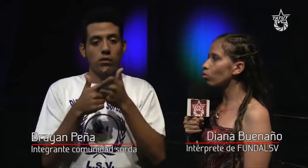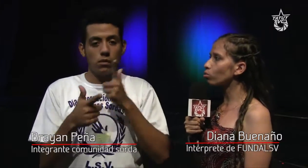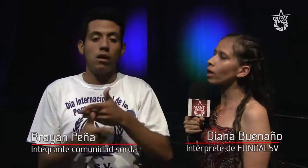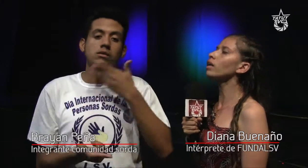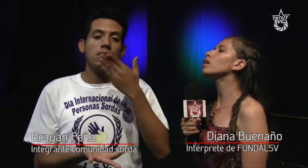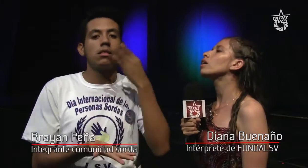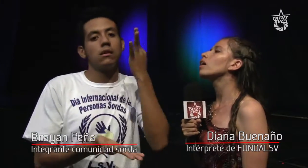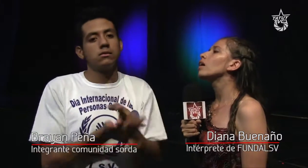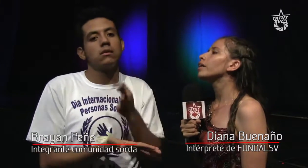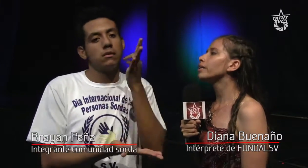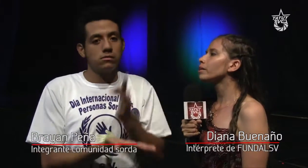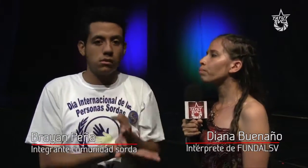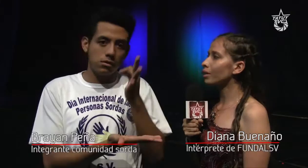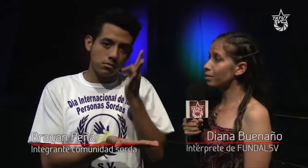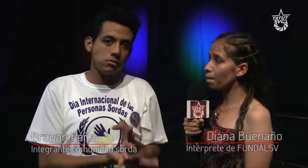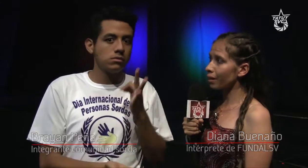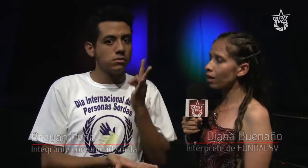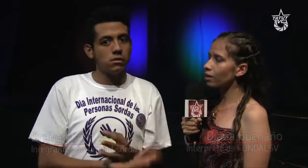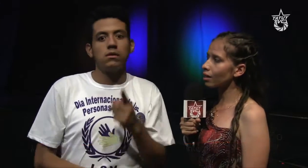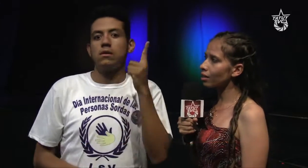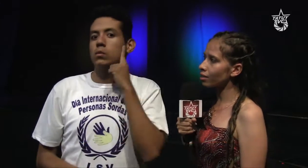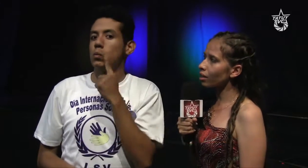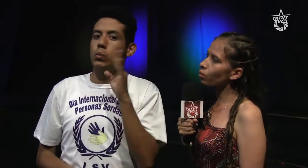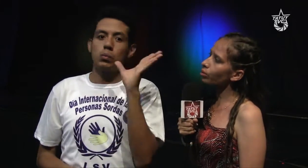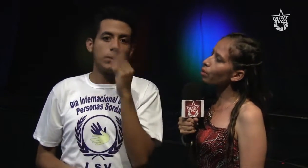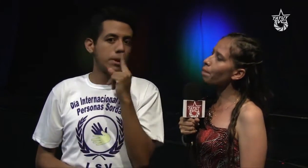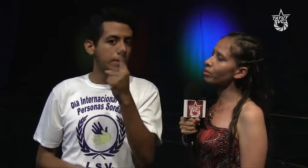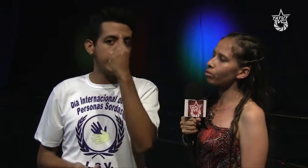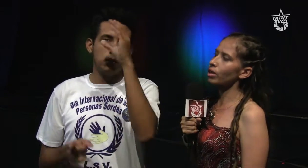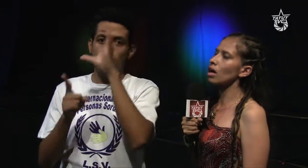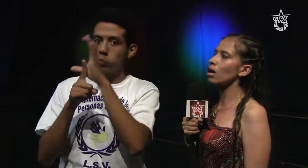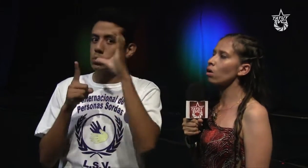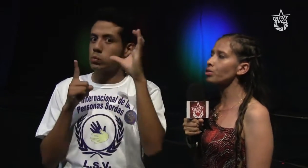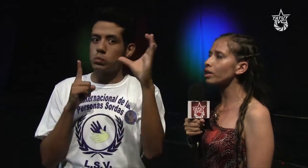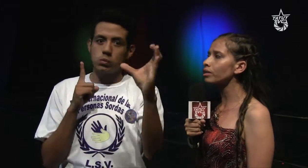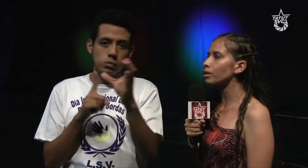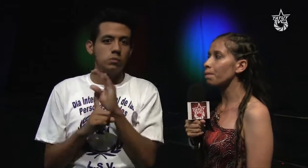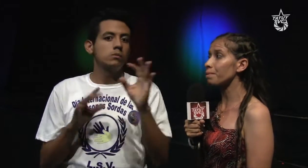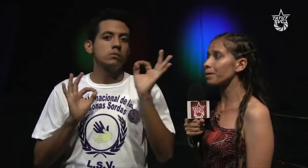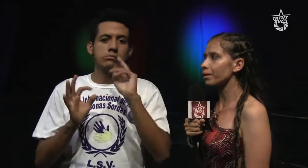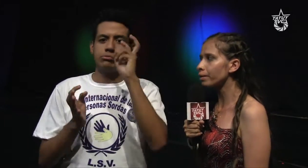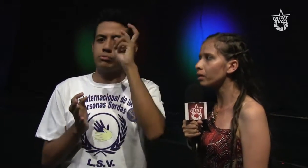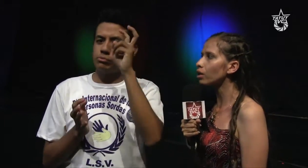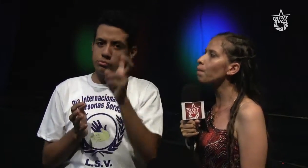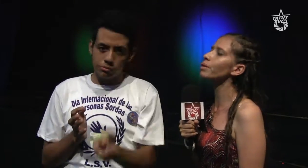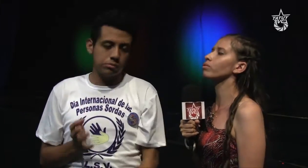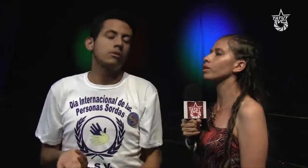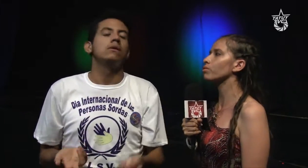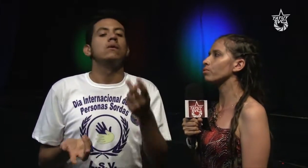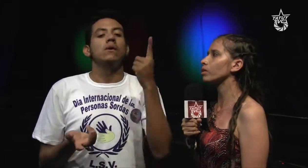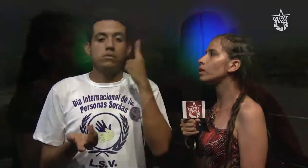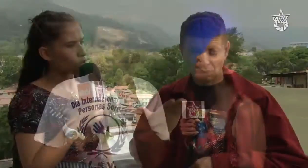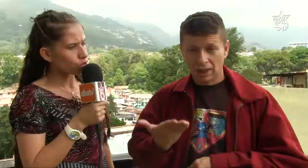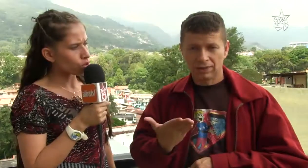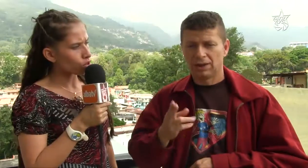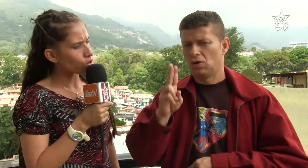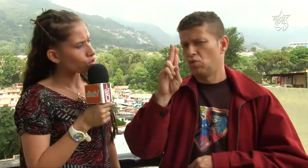Cultural y porque siempre se realizan encuentros con personas oyentes, primera vez que con personas sordas. Los sordos